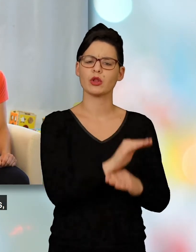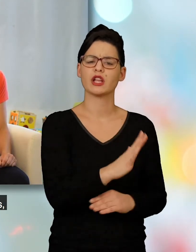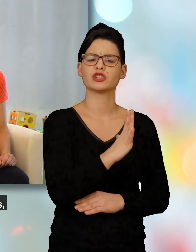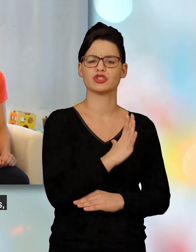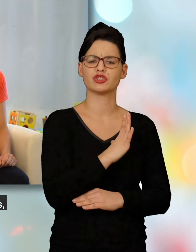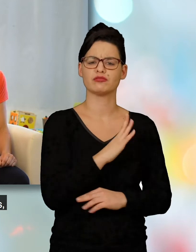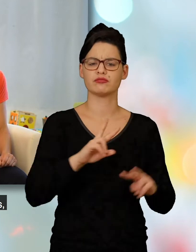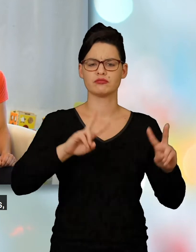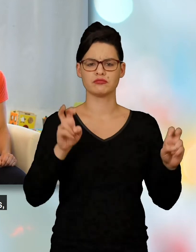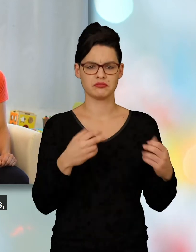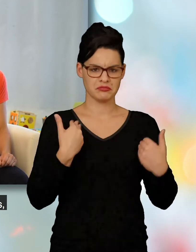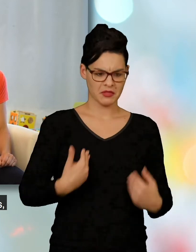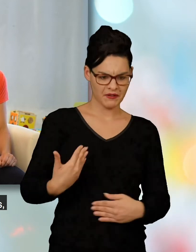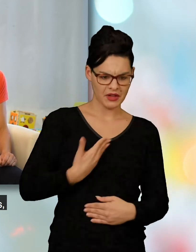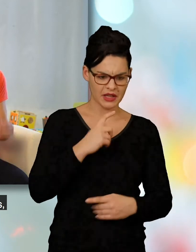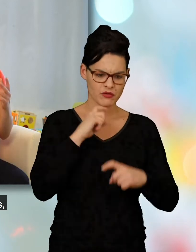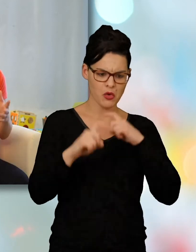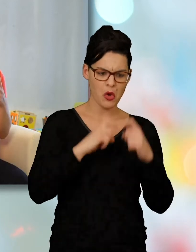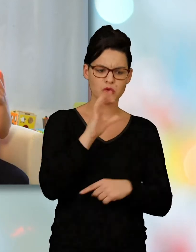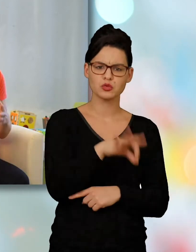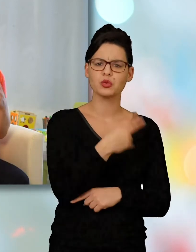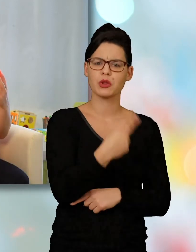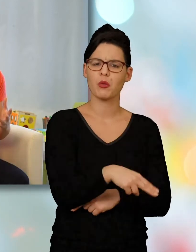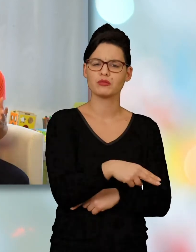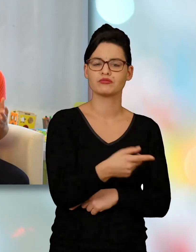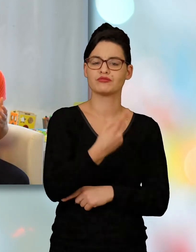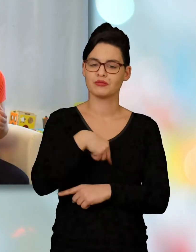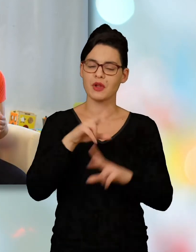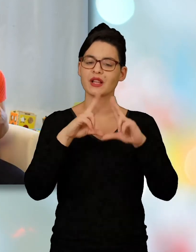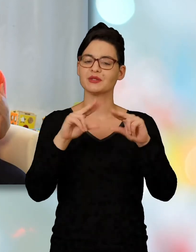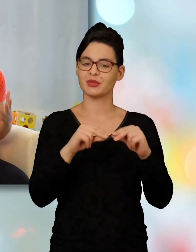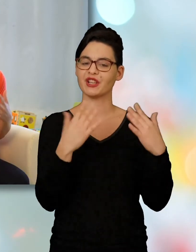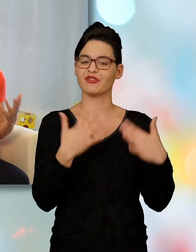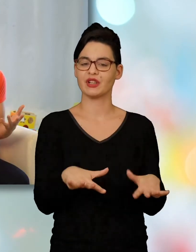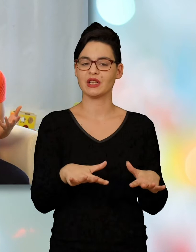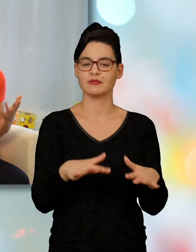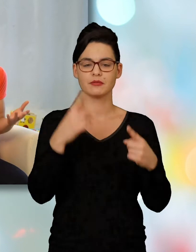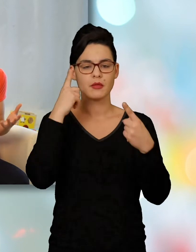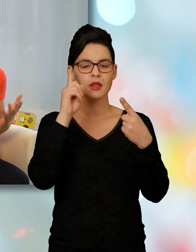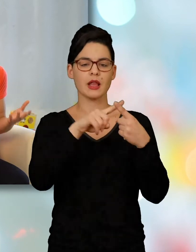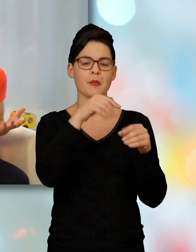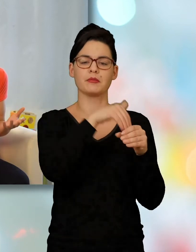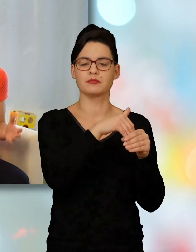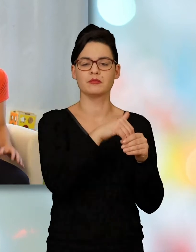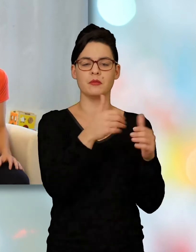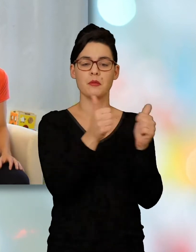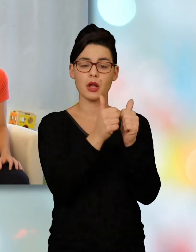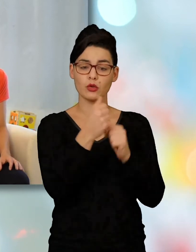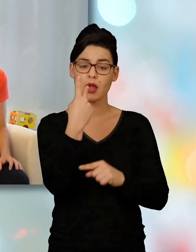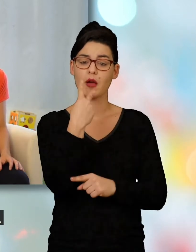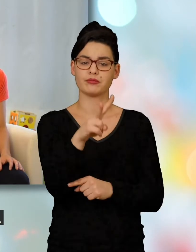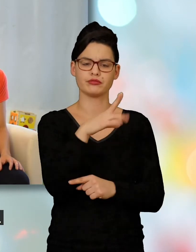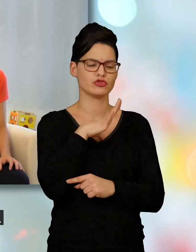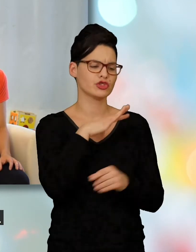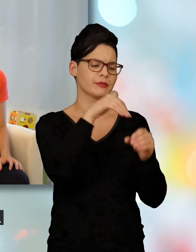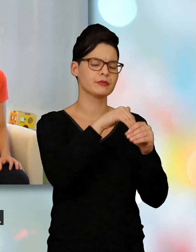Violence conjugale étrangère mais pas sans droit, est-ce que je suis victime de violences ? » nous vous avons expliqué comment notre partenaire peut